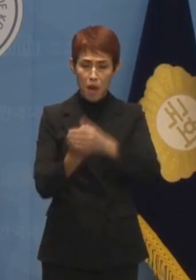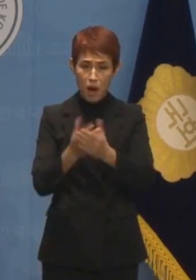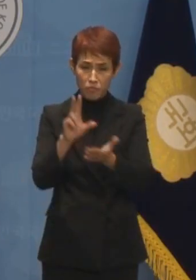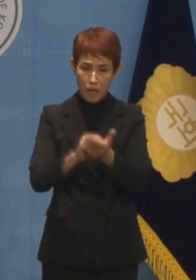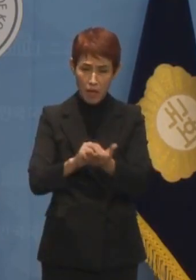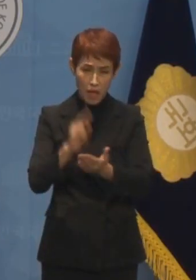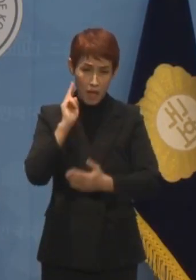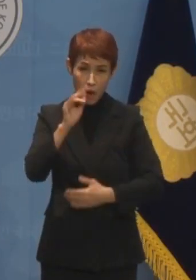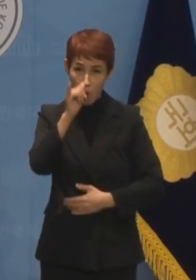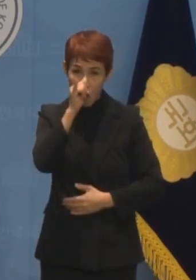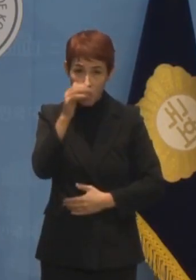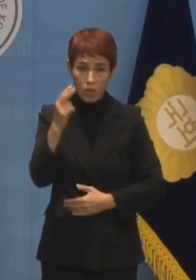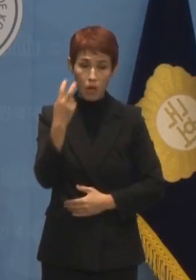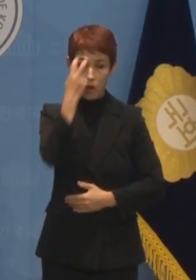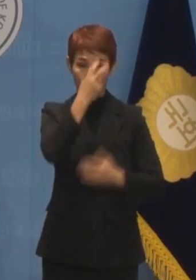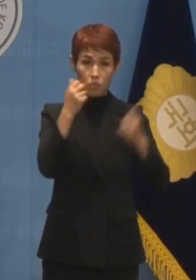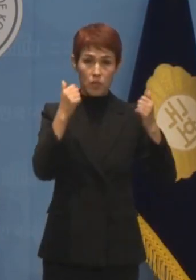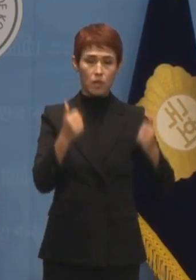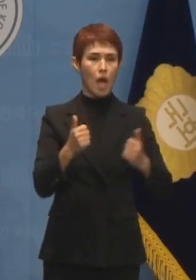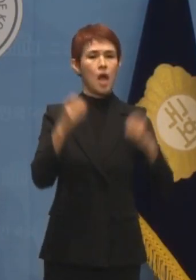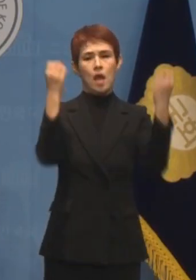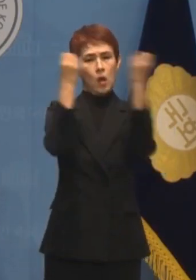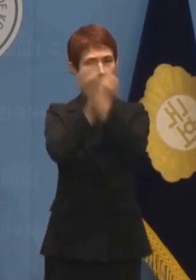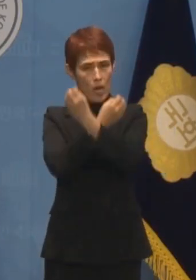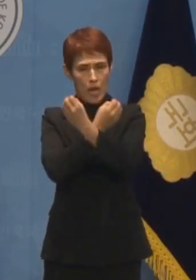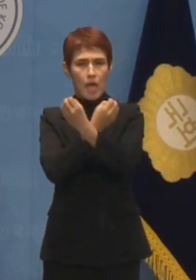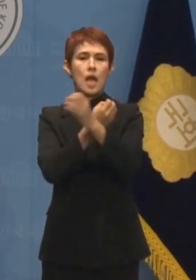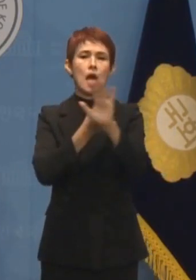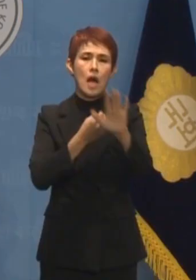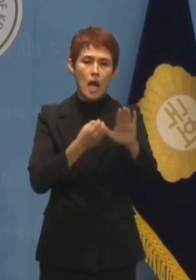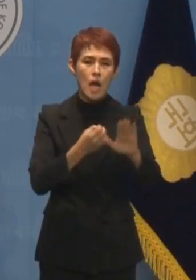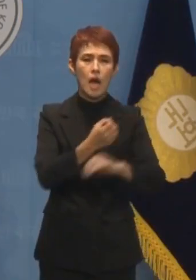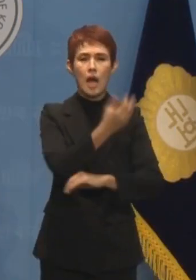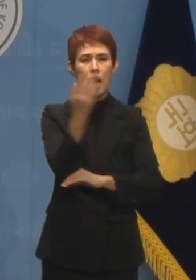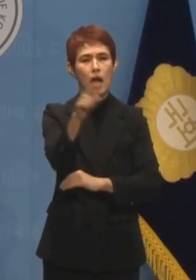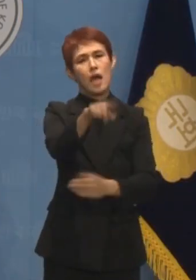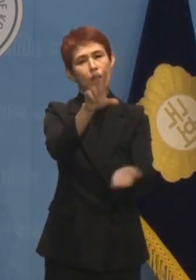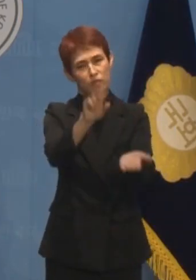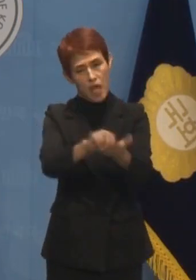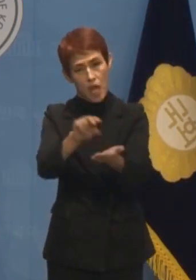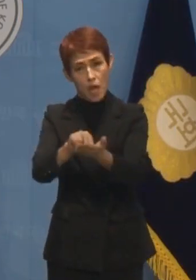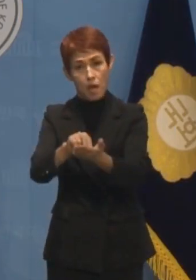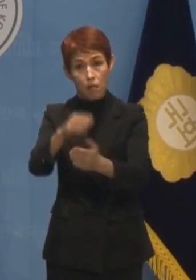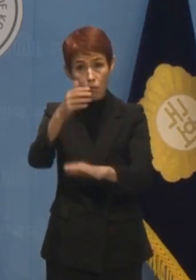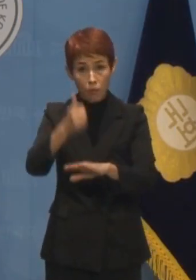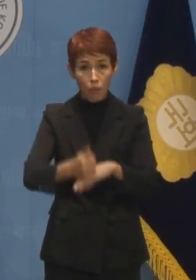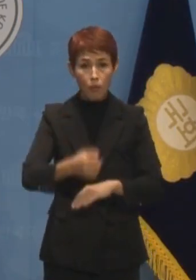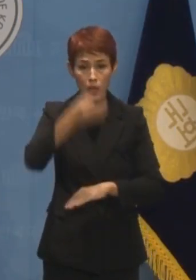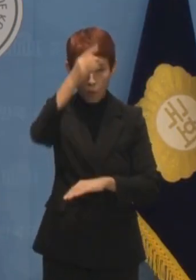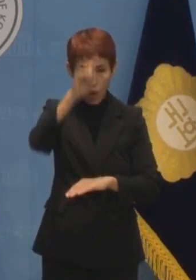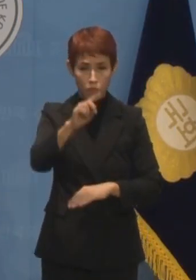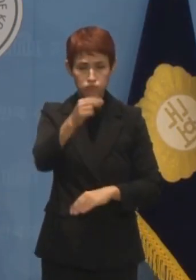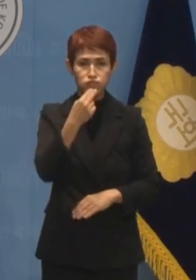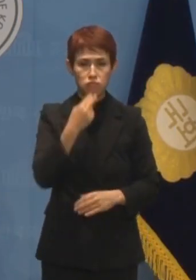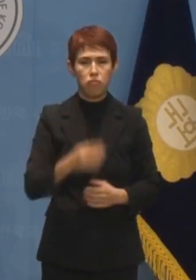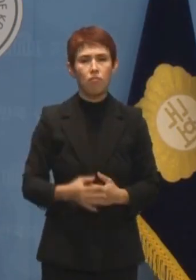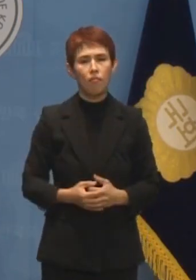검찰은 오해라는 등 오히려 언론 탓을 하며 사과조차 거부하고 있습니다.